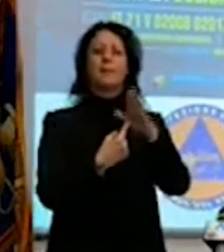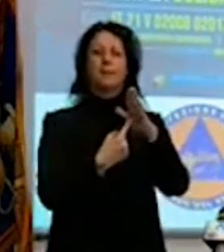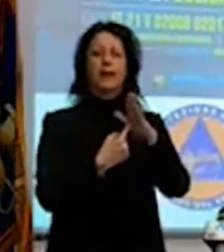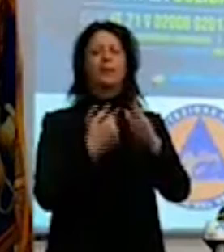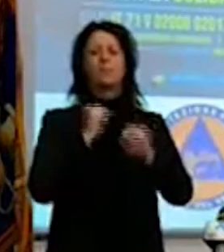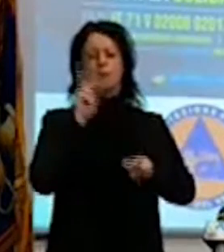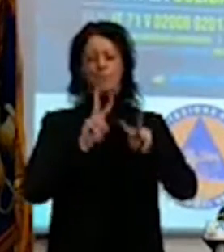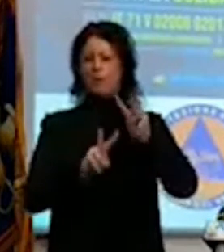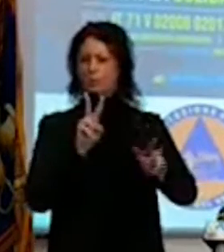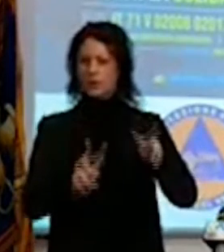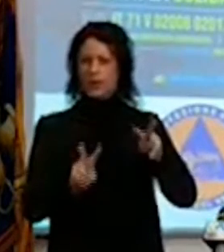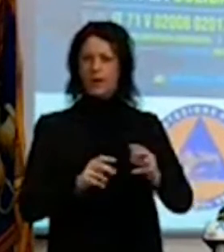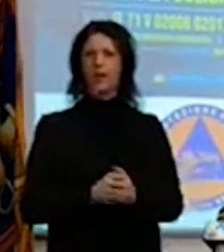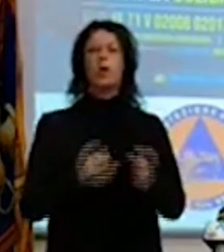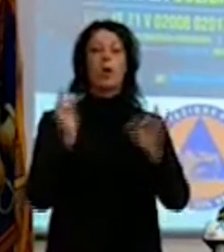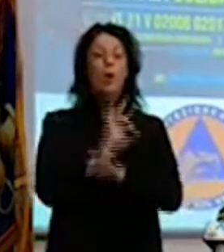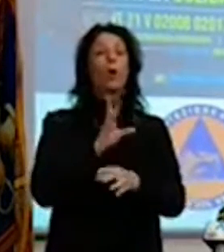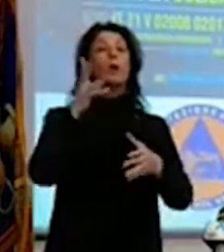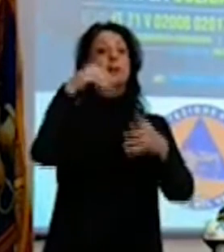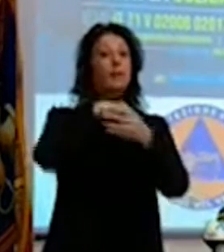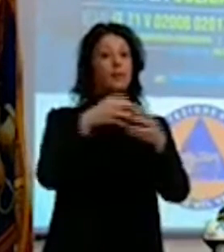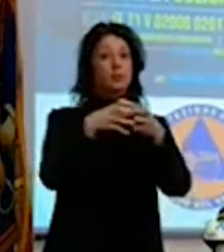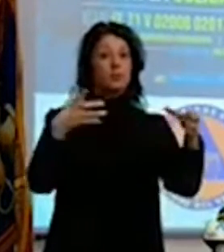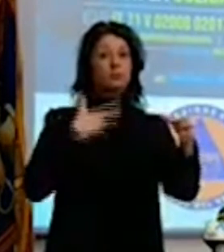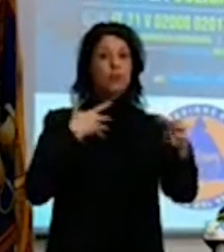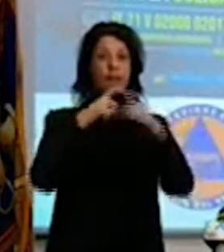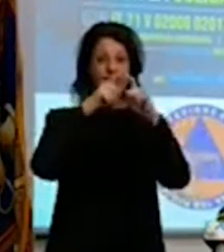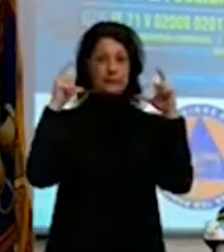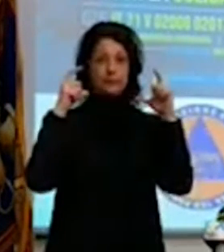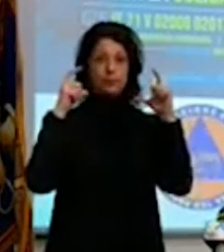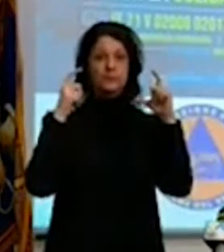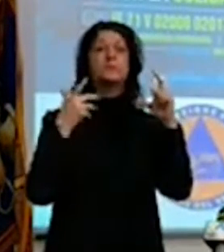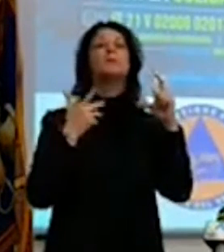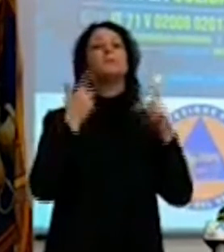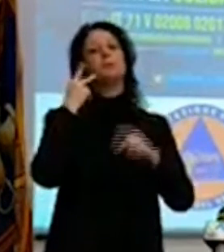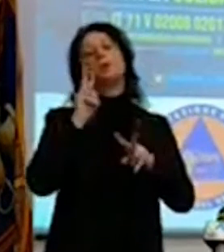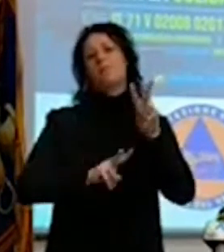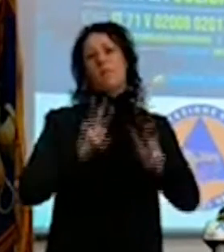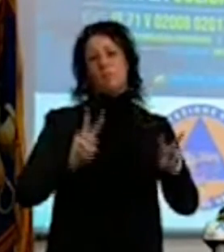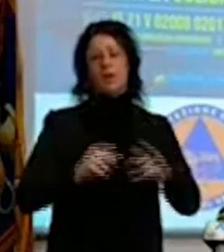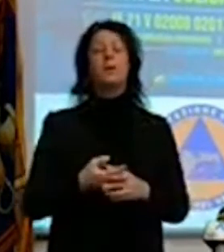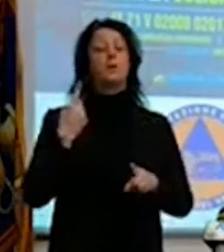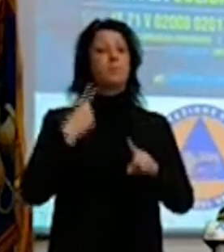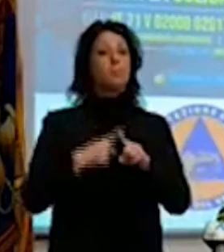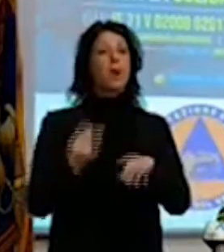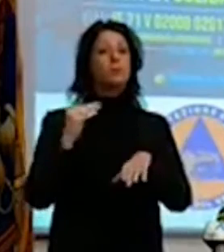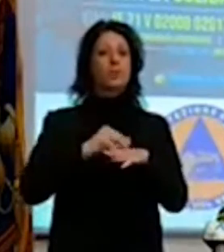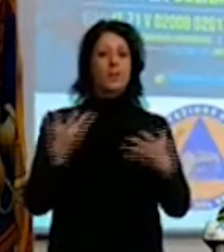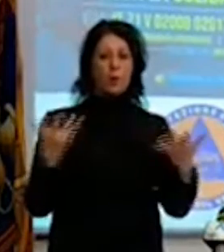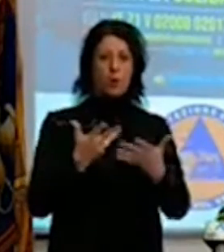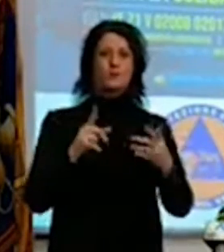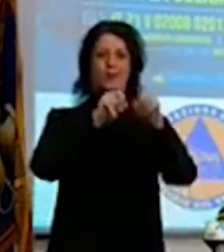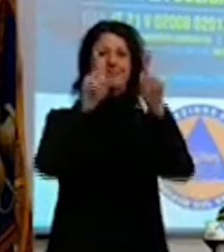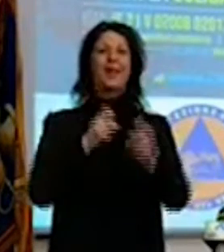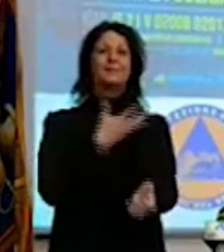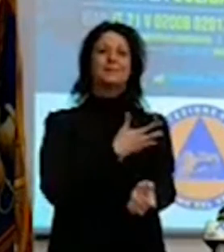da avere in azienda e altri particolari accorgimenti. A questo si aggiunge il test sierologico e i test in